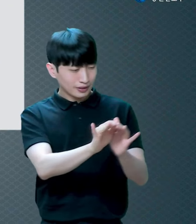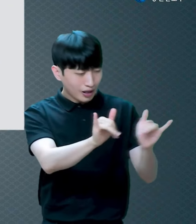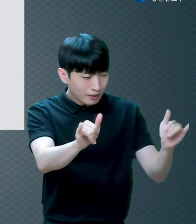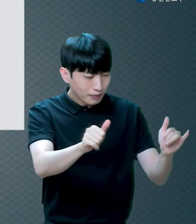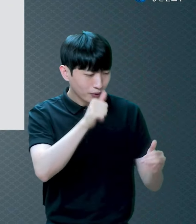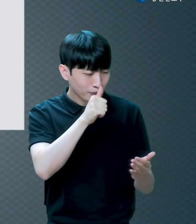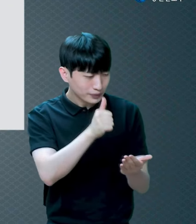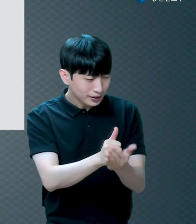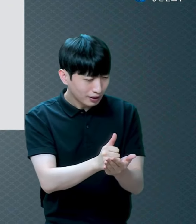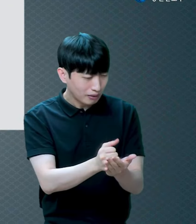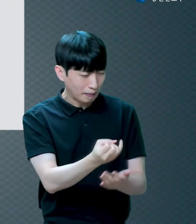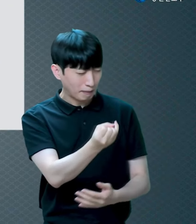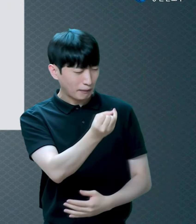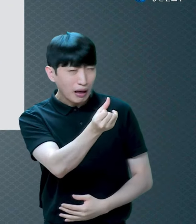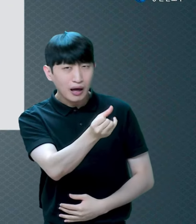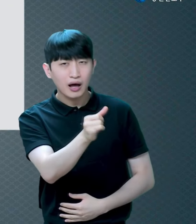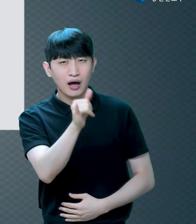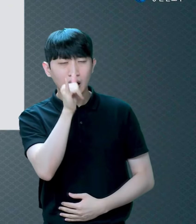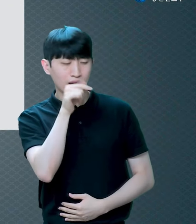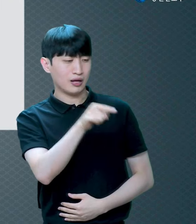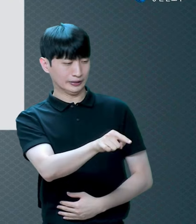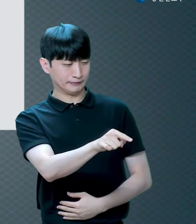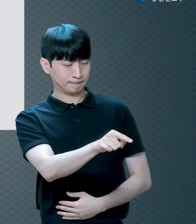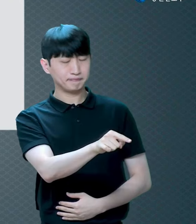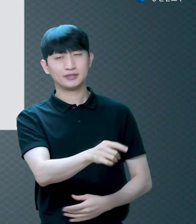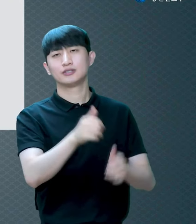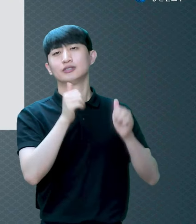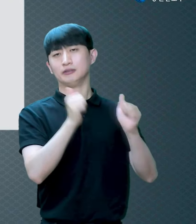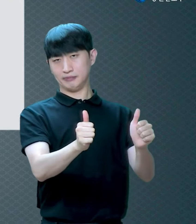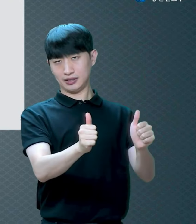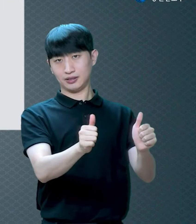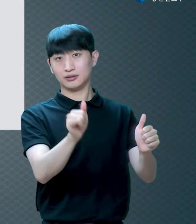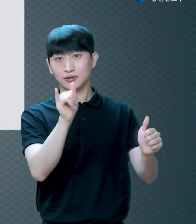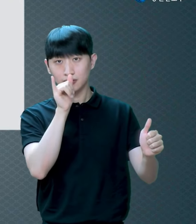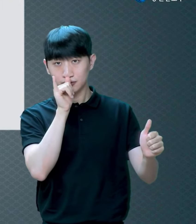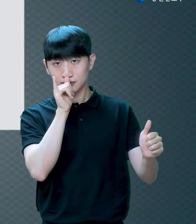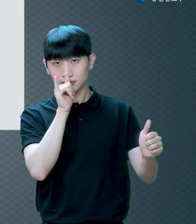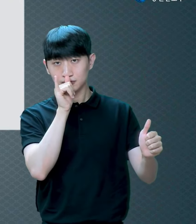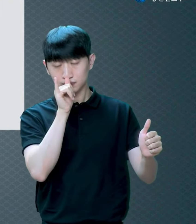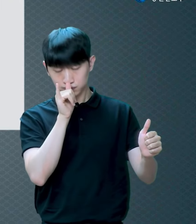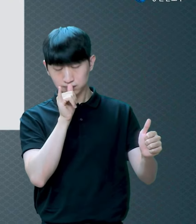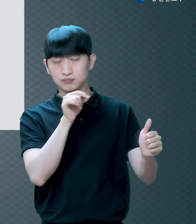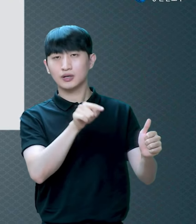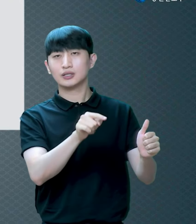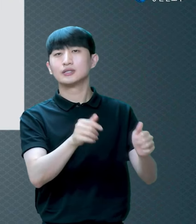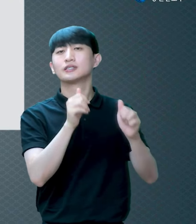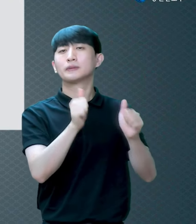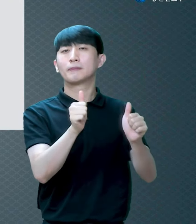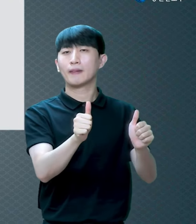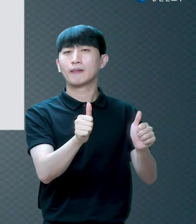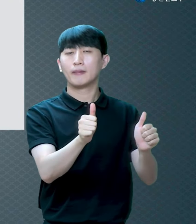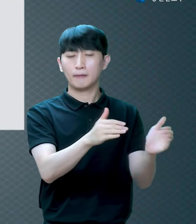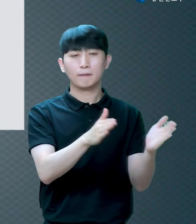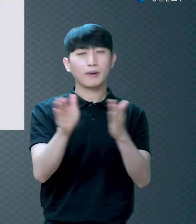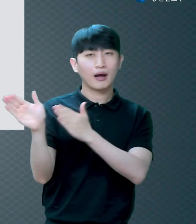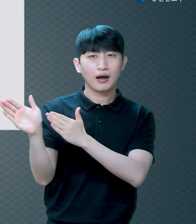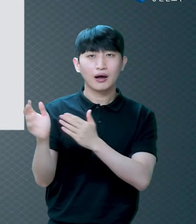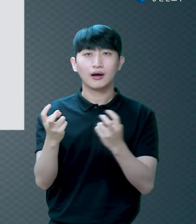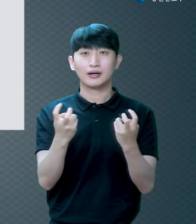죄까지도 심판을 반드시 하시는데 이 심판을 이기는 게 있습니다